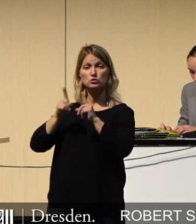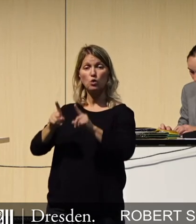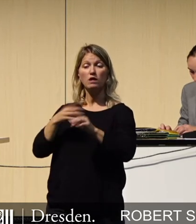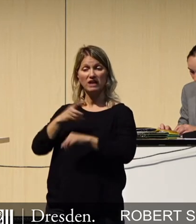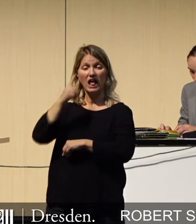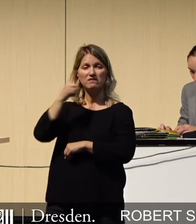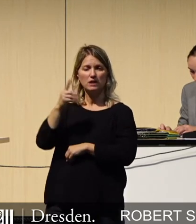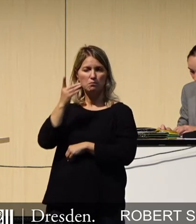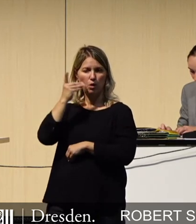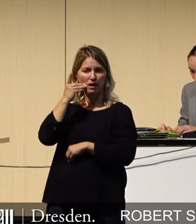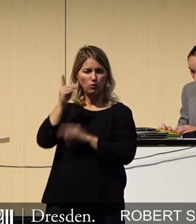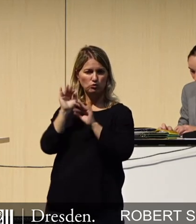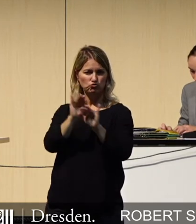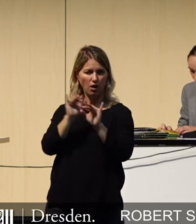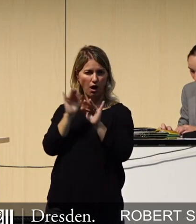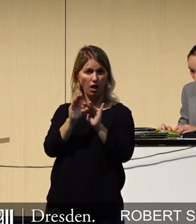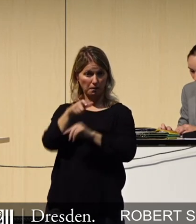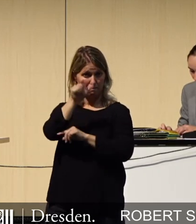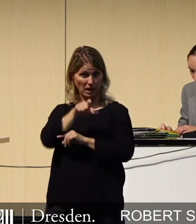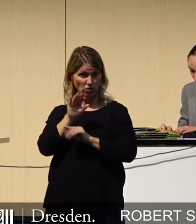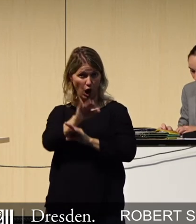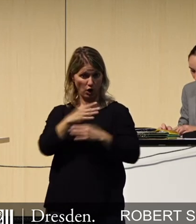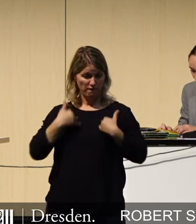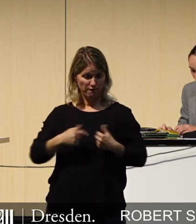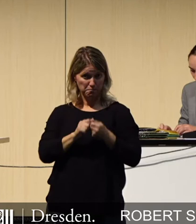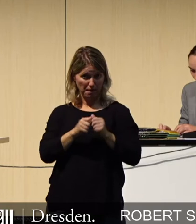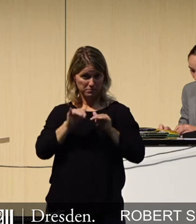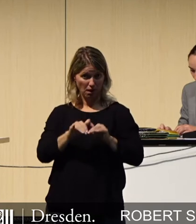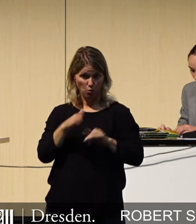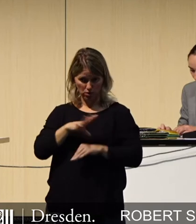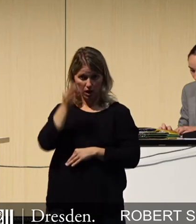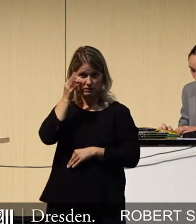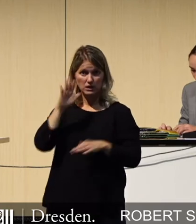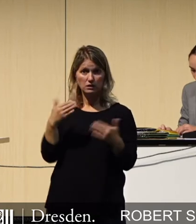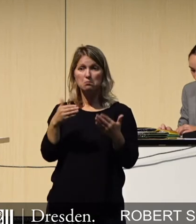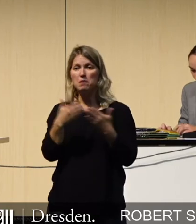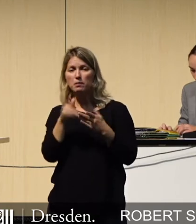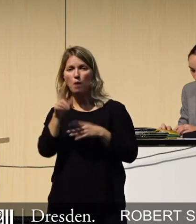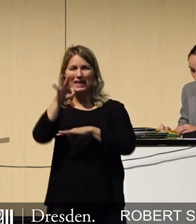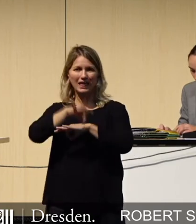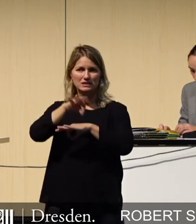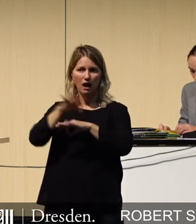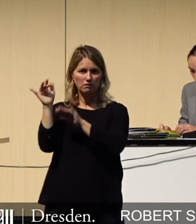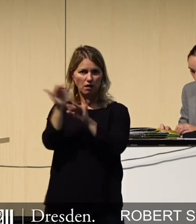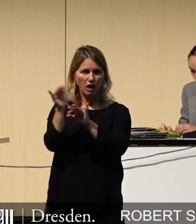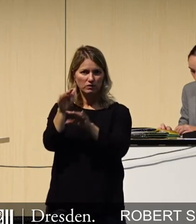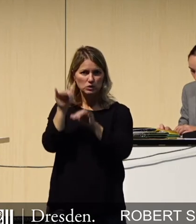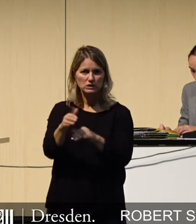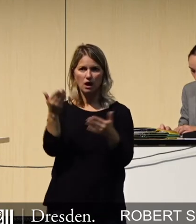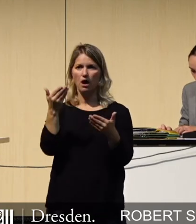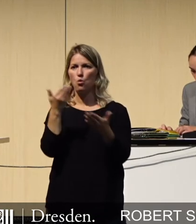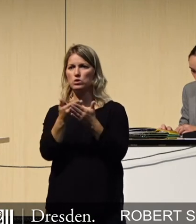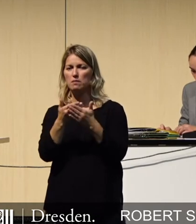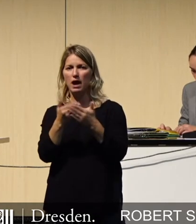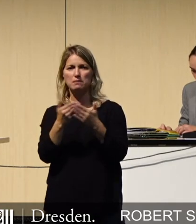Mobilfunkstrahlung auf Menschen sich auswirkt. Wir möchten wissen, ob es Insekten beeinflusst. Wir möchten wissen, ob der